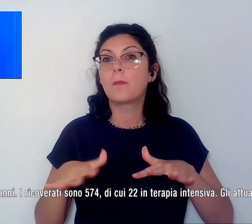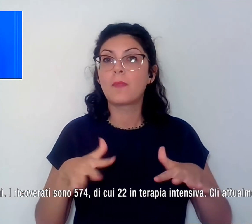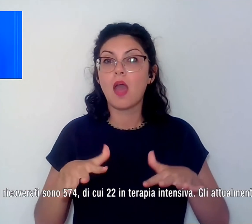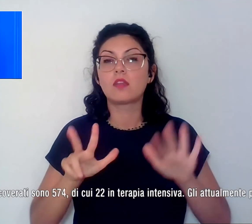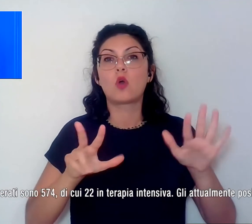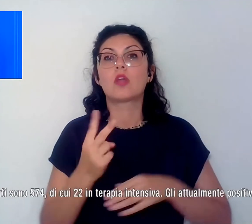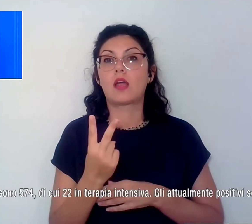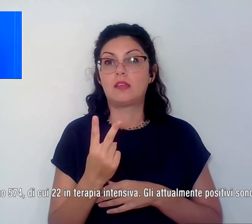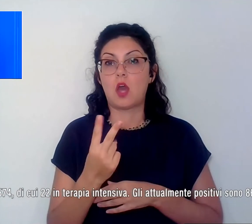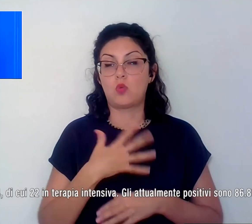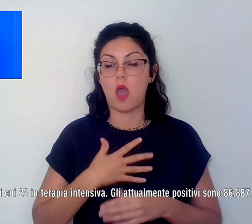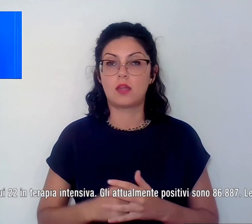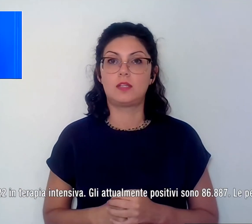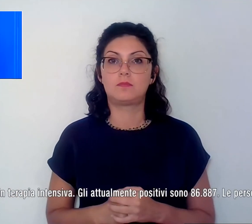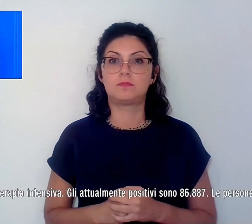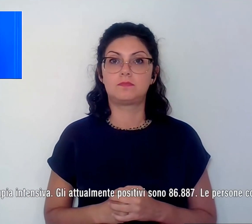anni.